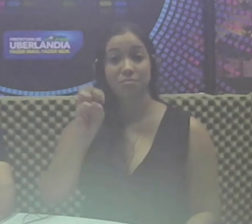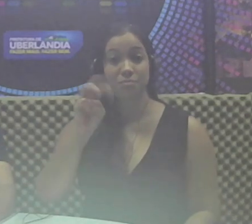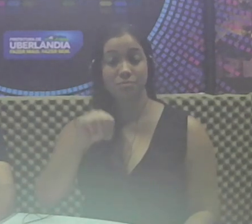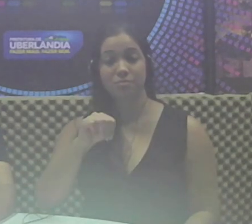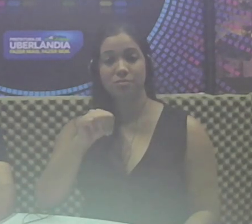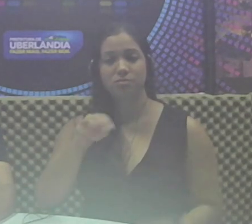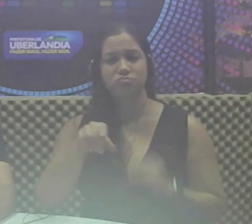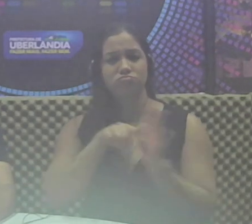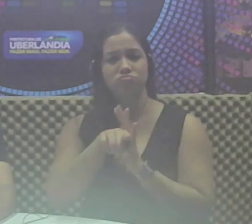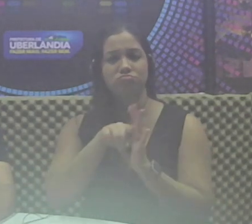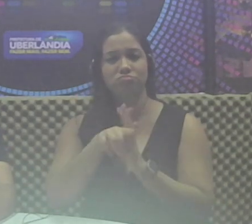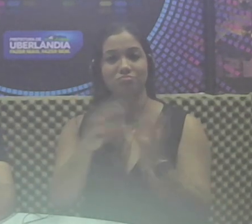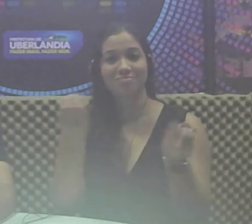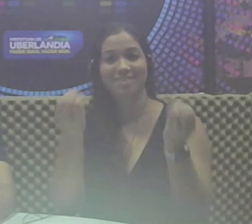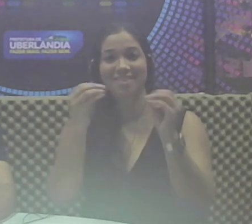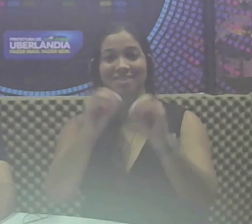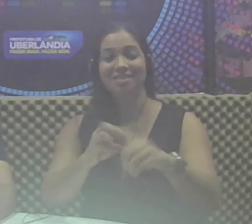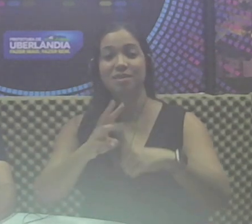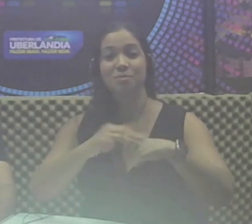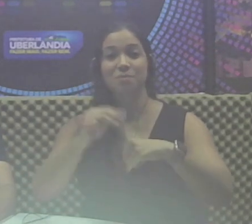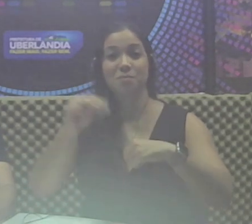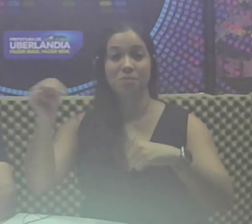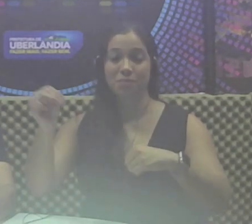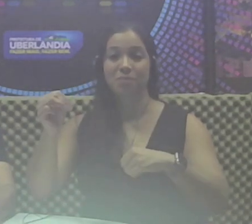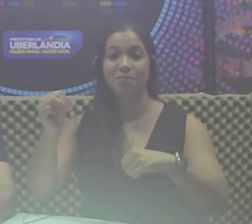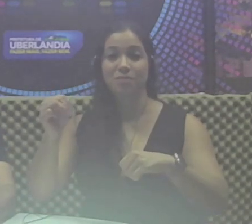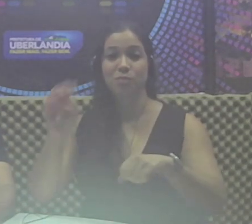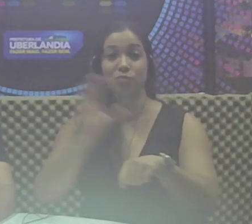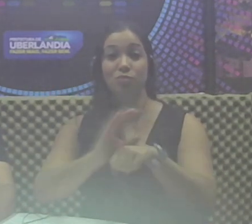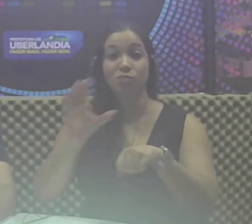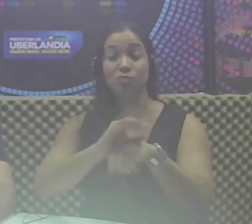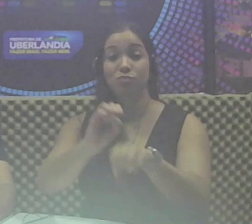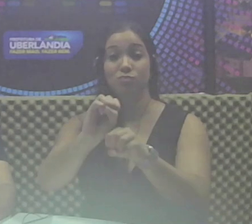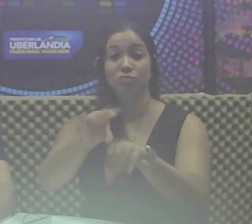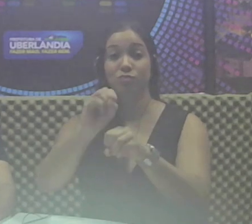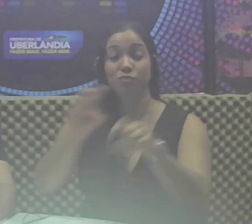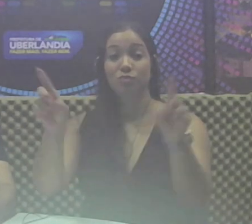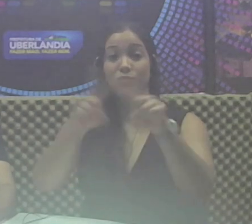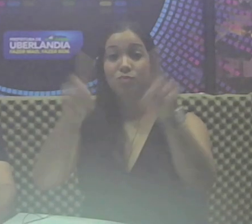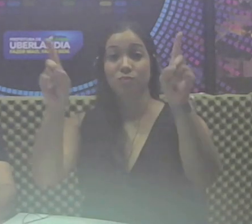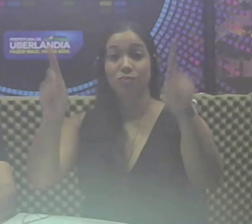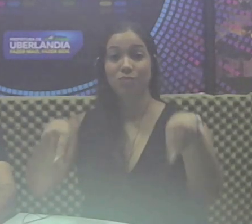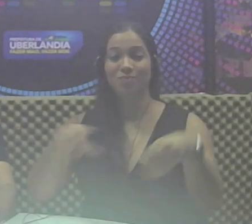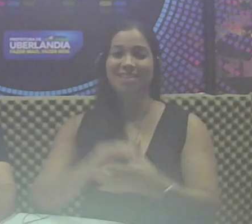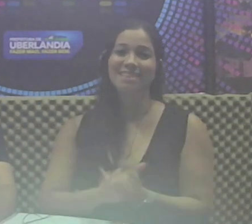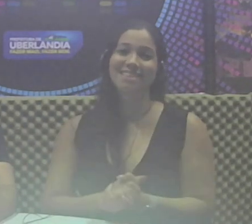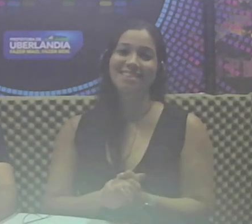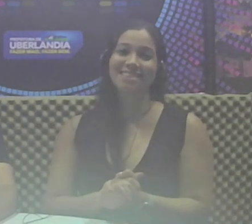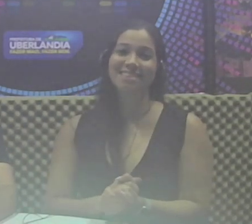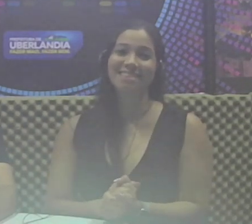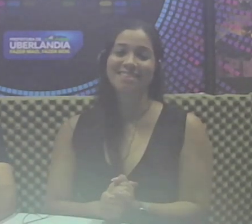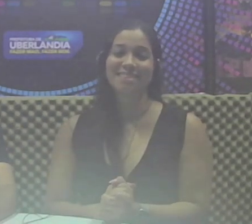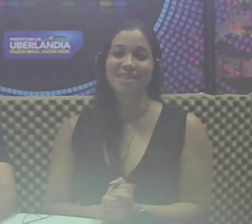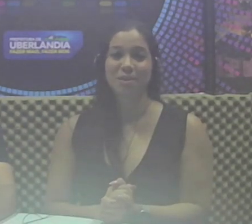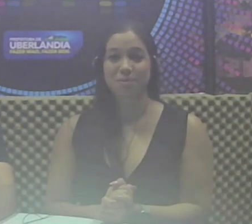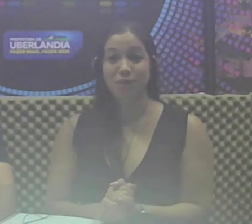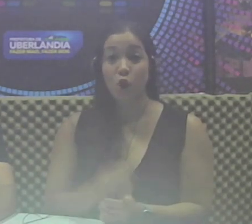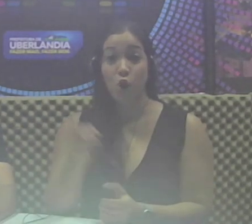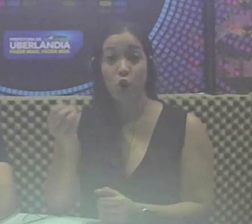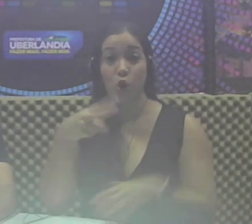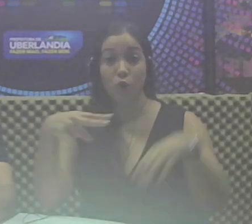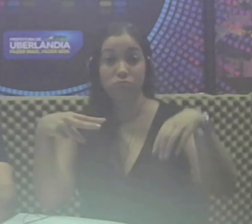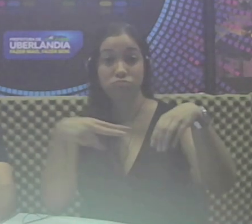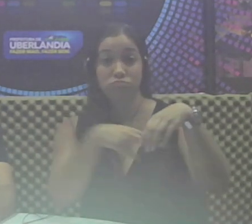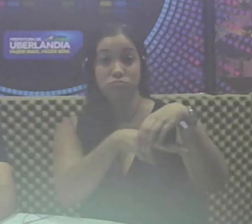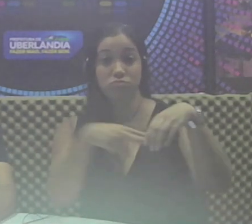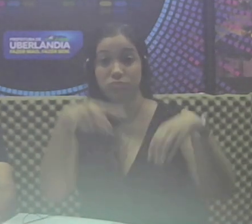consultoria na implantação da metodologia e capacitação dos servidores. Novo tomógrafo do